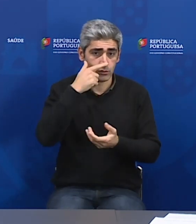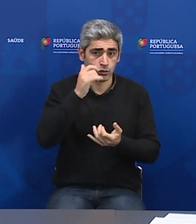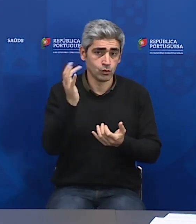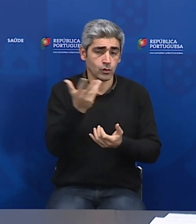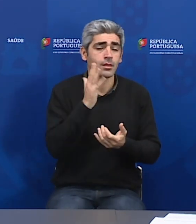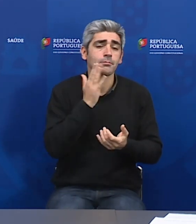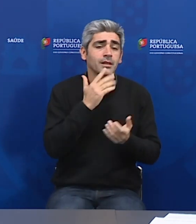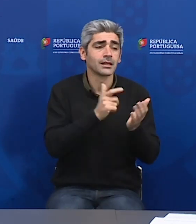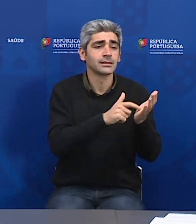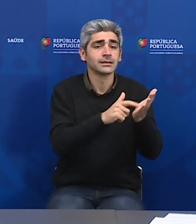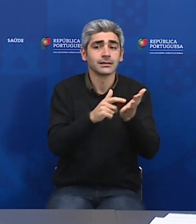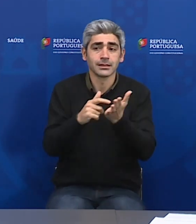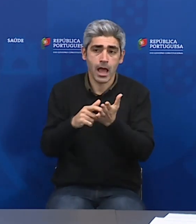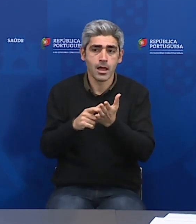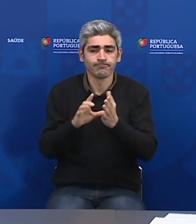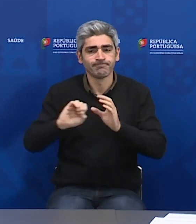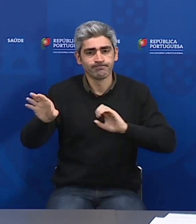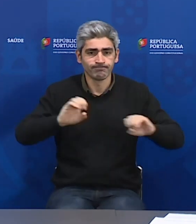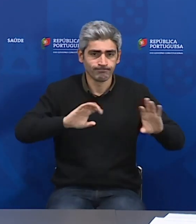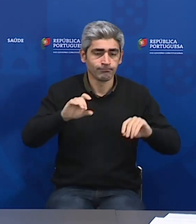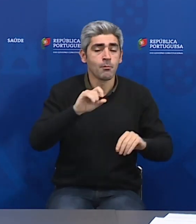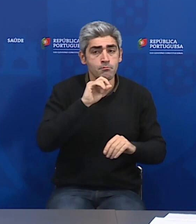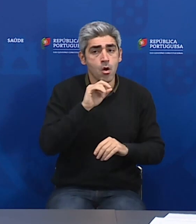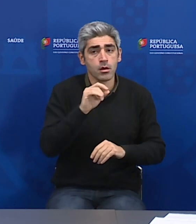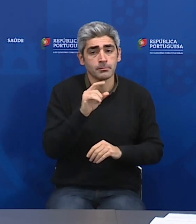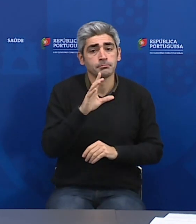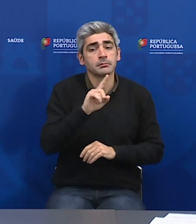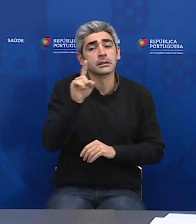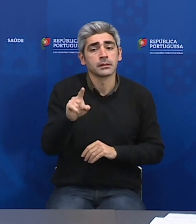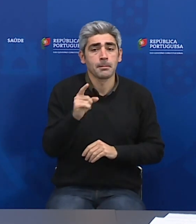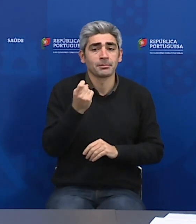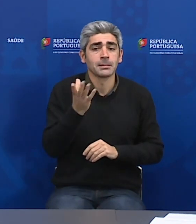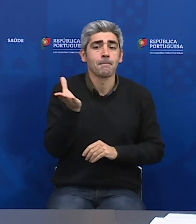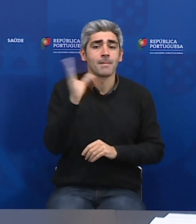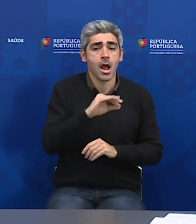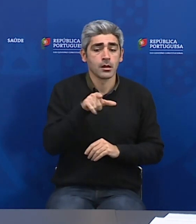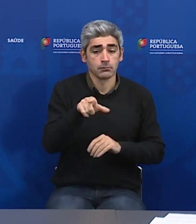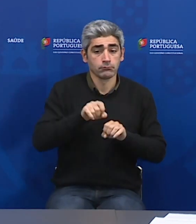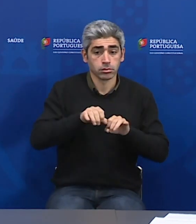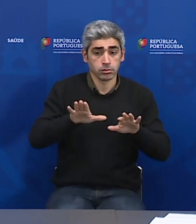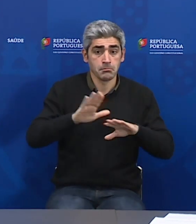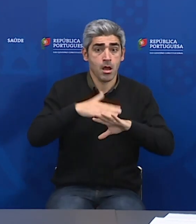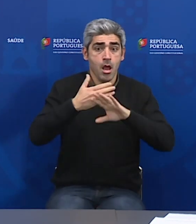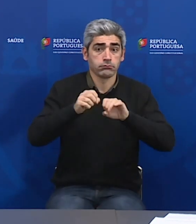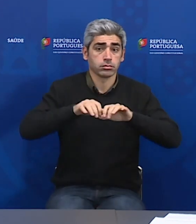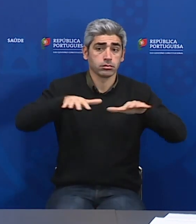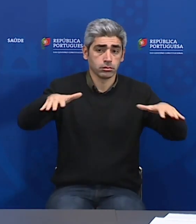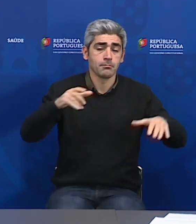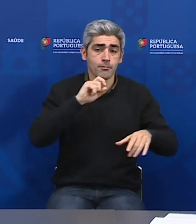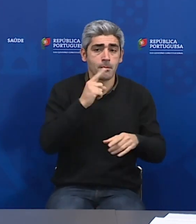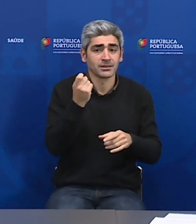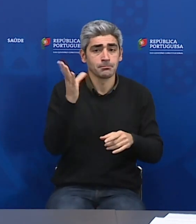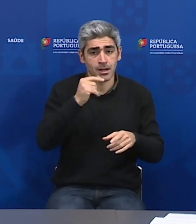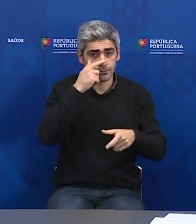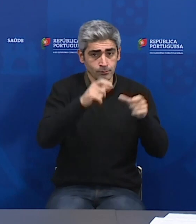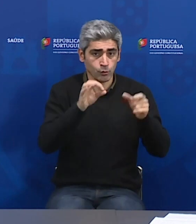as necessidades, e sabendo que podemos precisar de mais, de acordo com a evolução do próprio surto. E, portanto, também esta